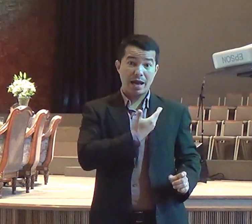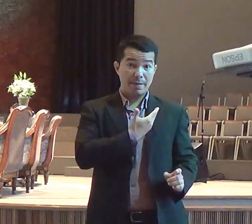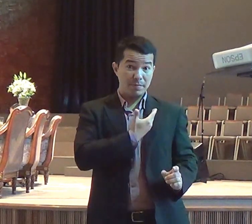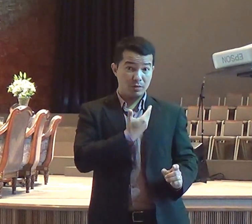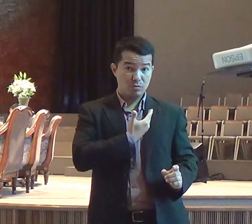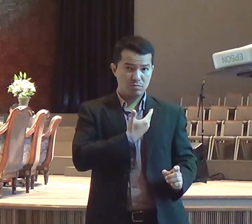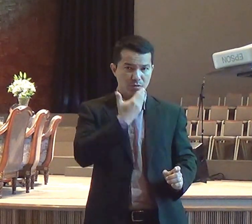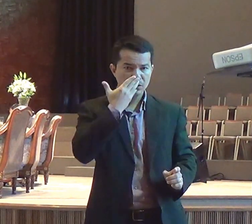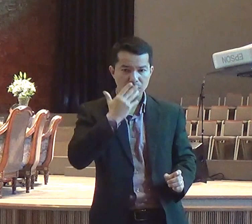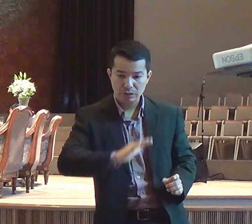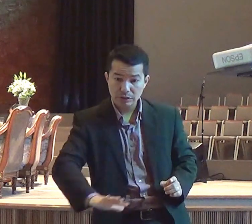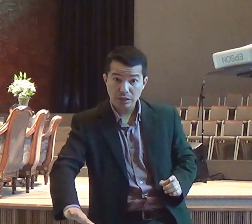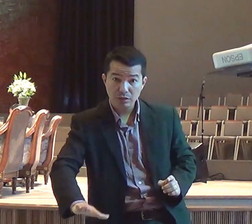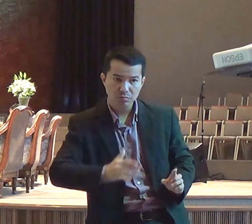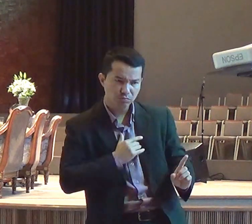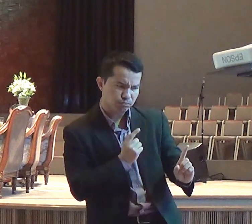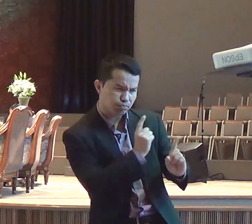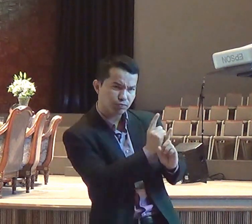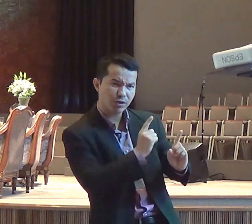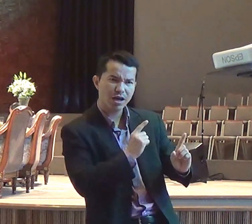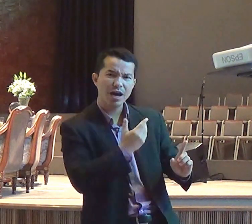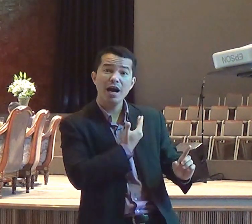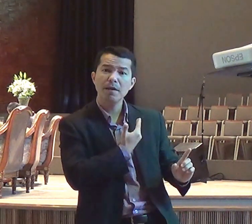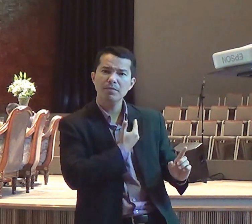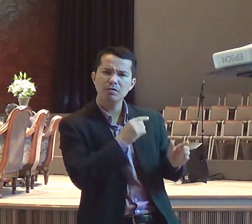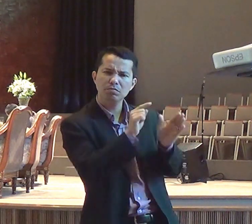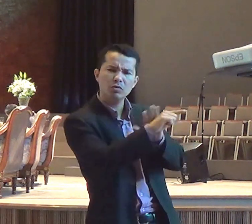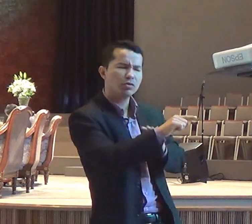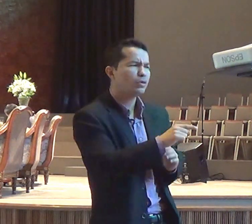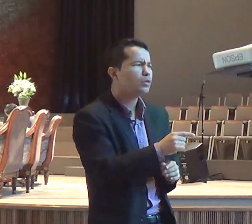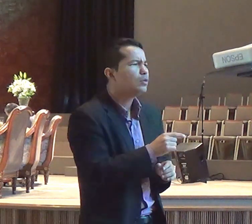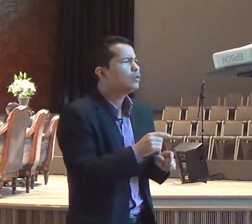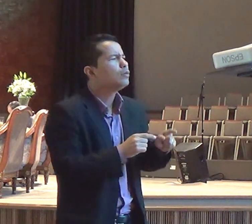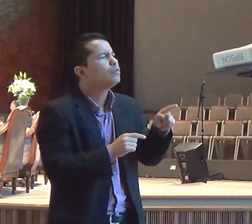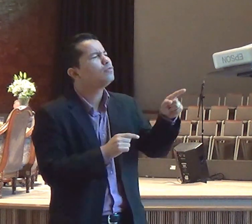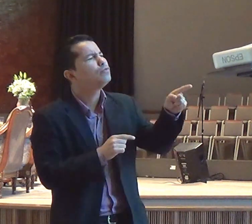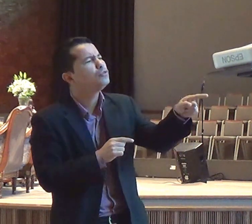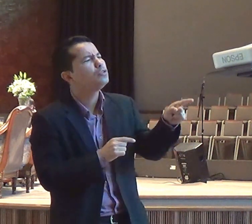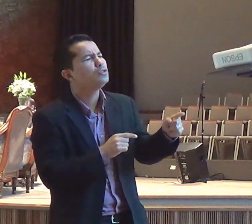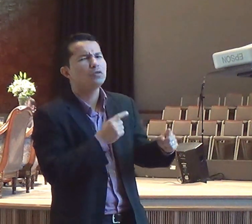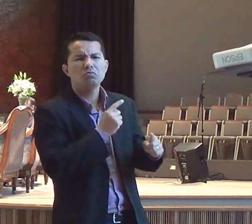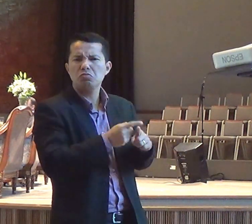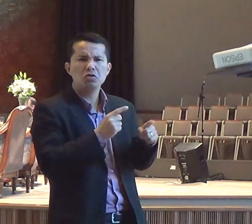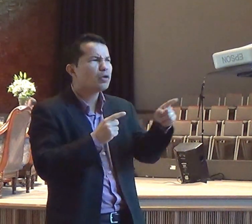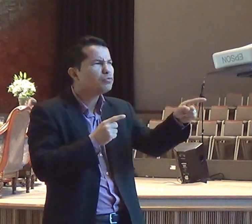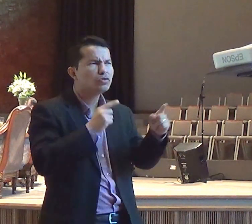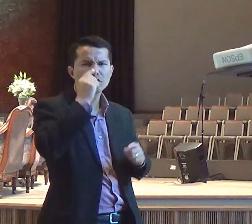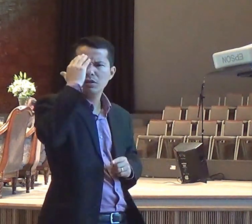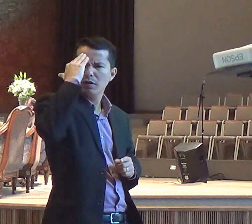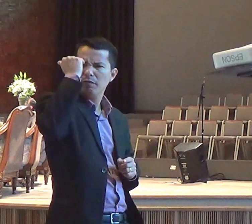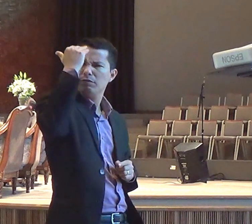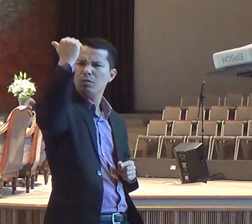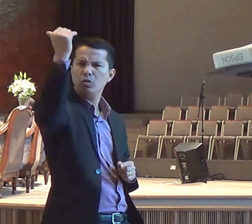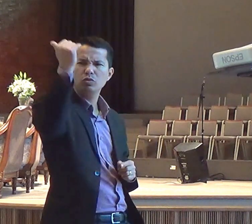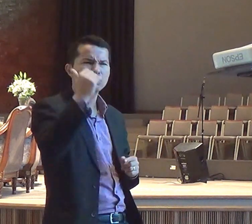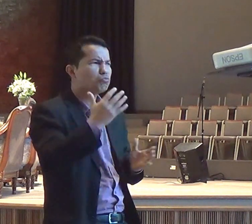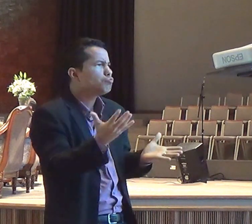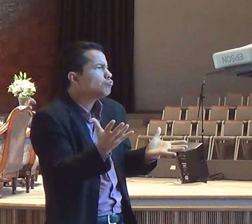perguntou para ele, Bill, me explica aí a razão do seu sucesso. Você é